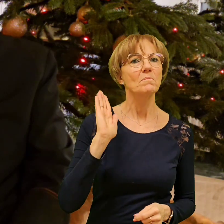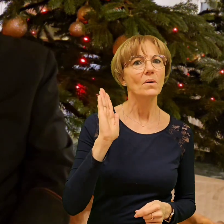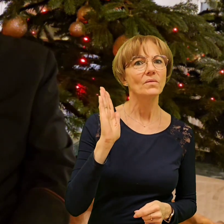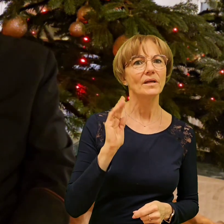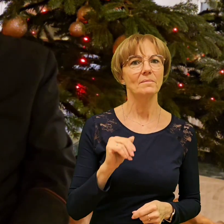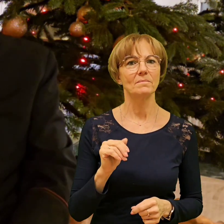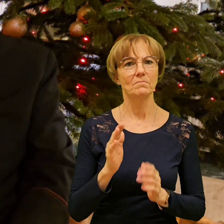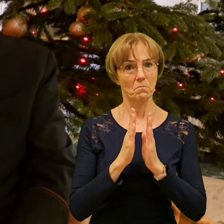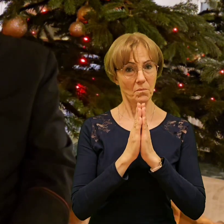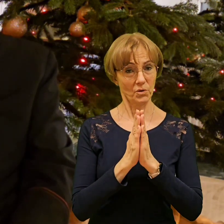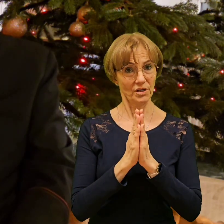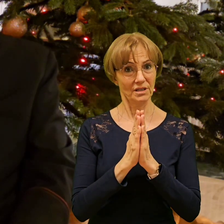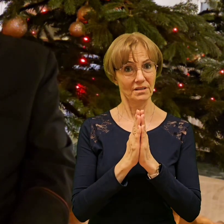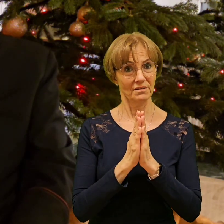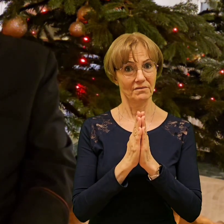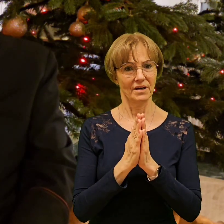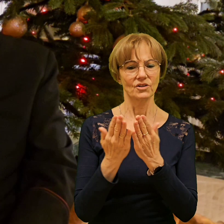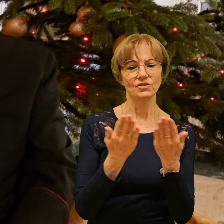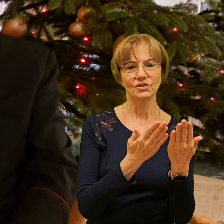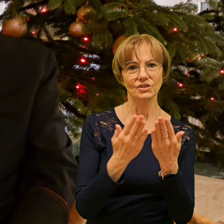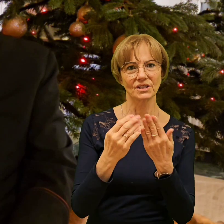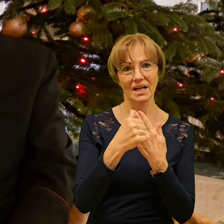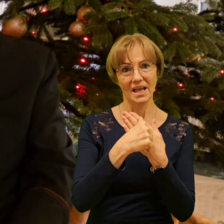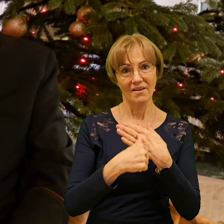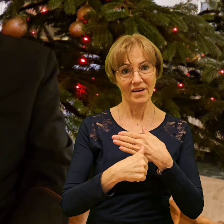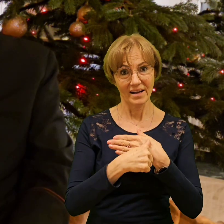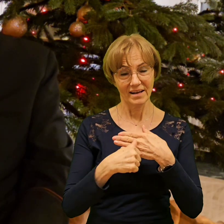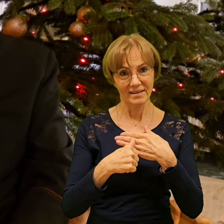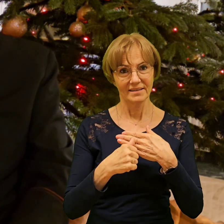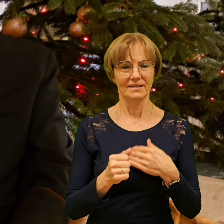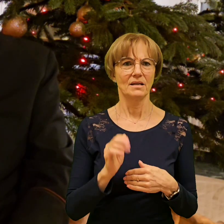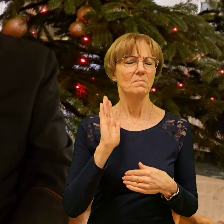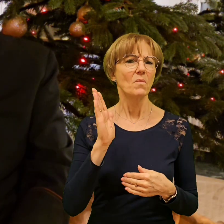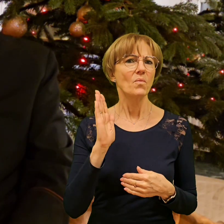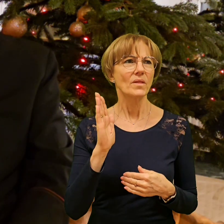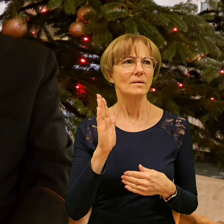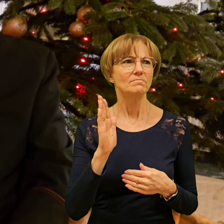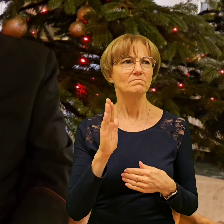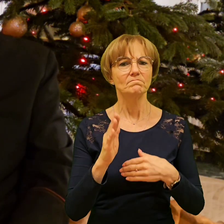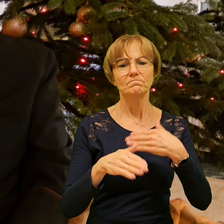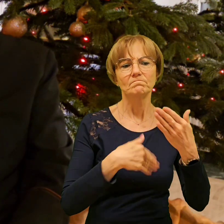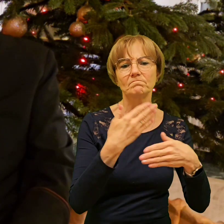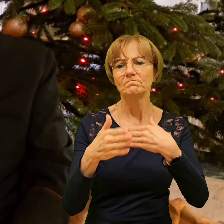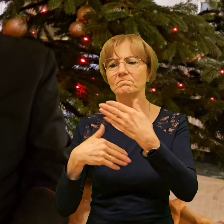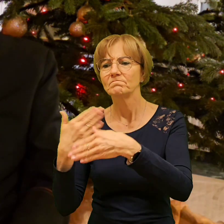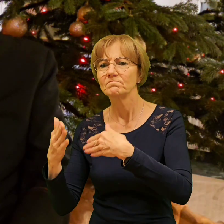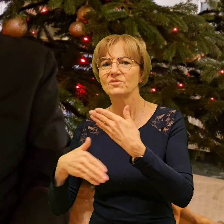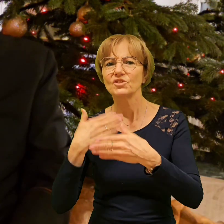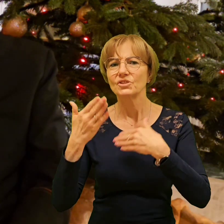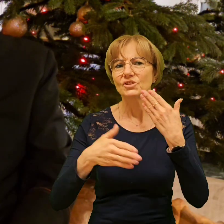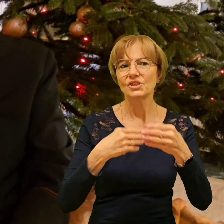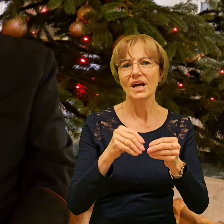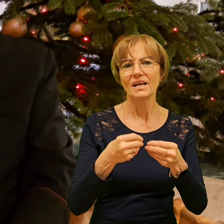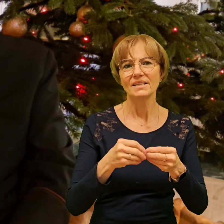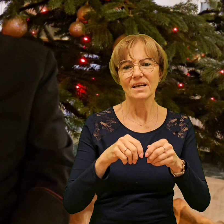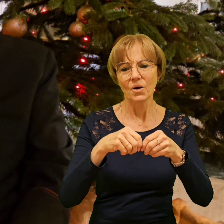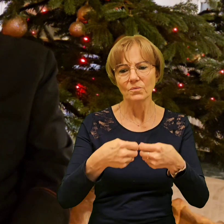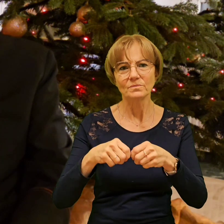składanie życzeń, potem oczekiwanie i wymiana prezentów.